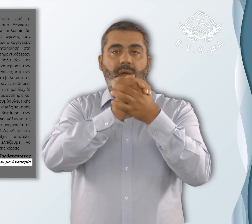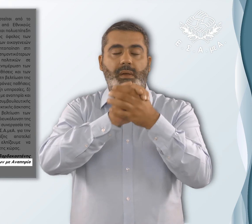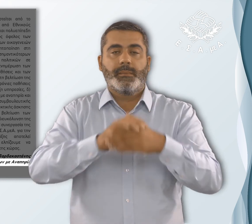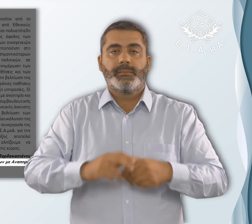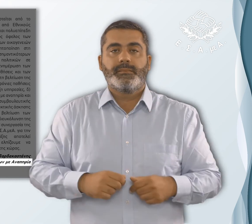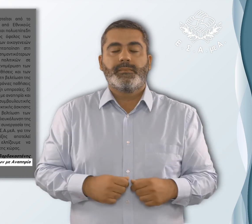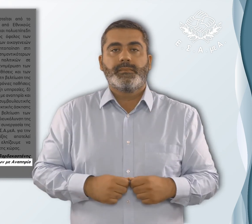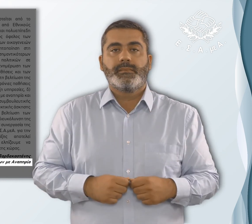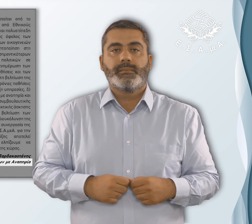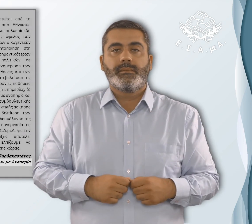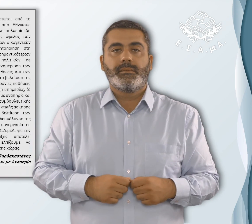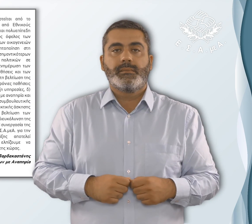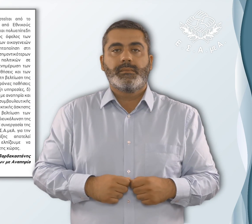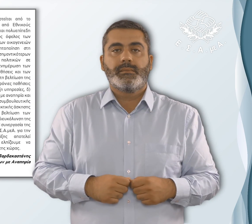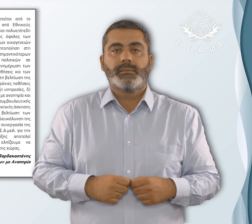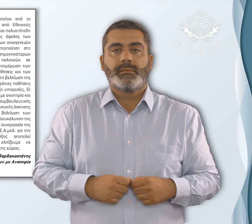Τέλος σελίδας 2